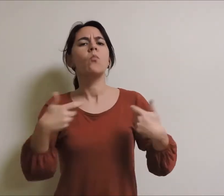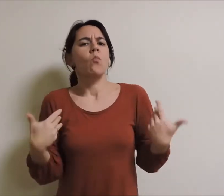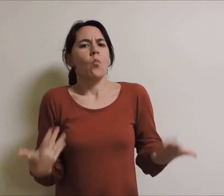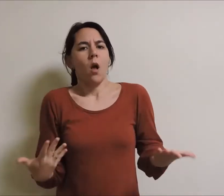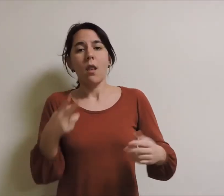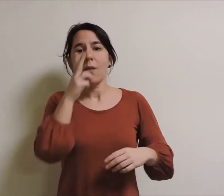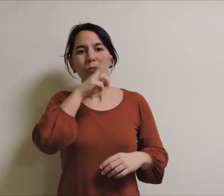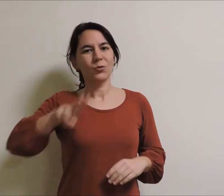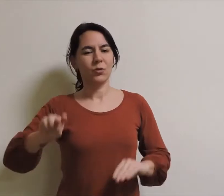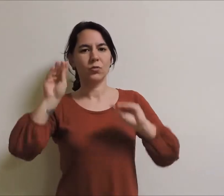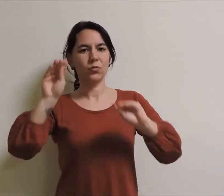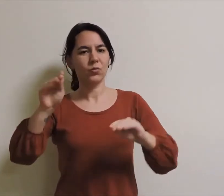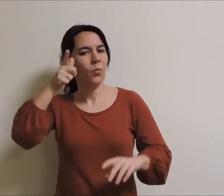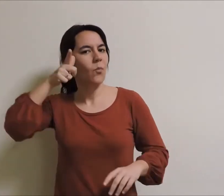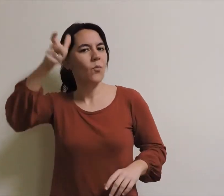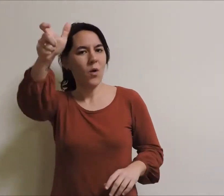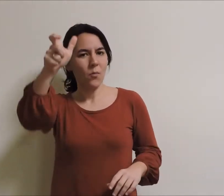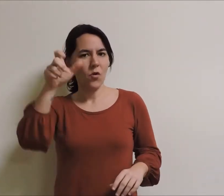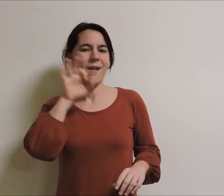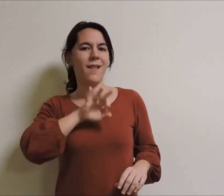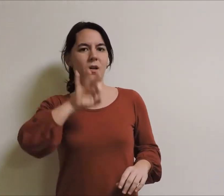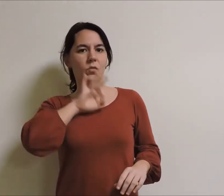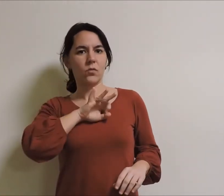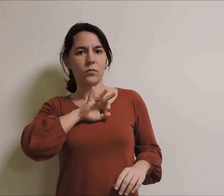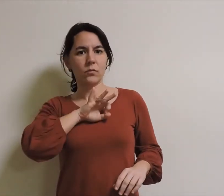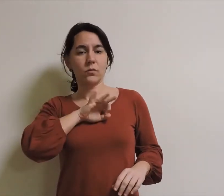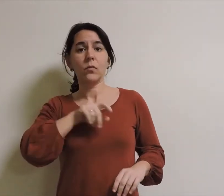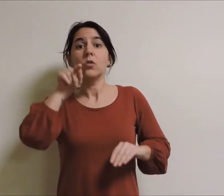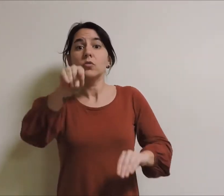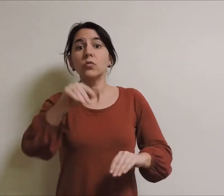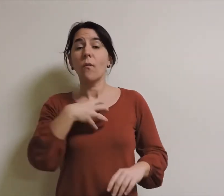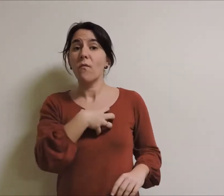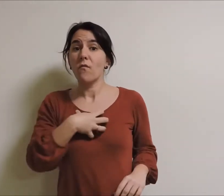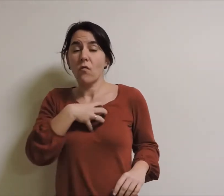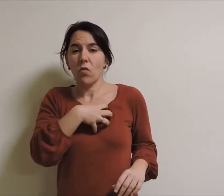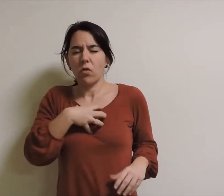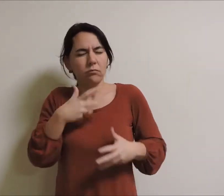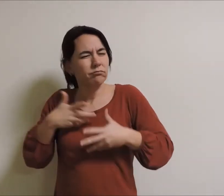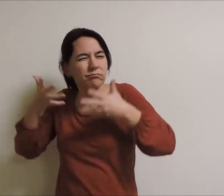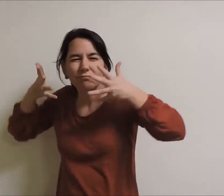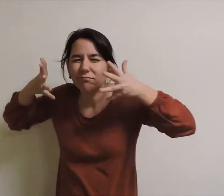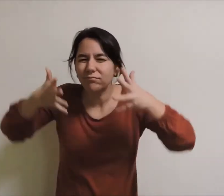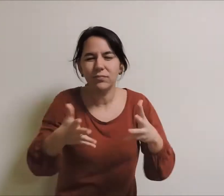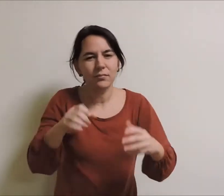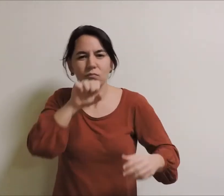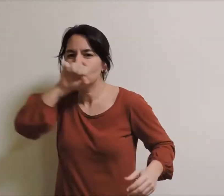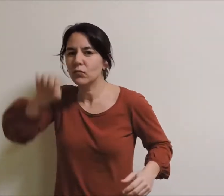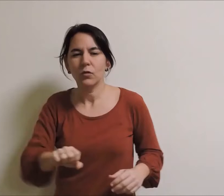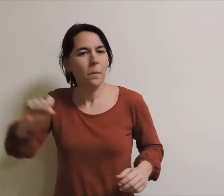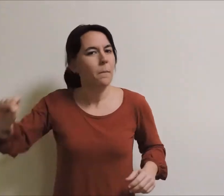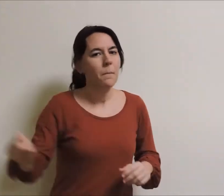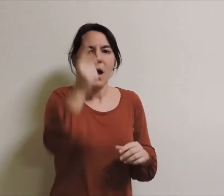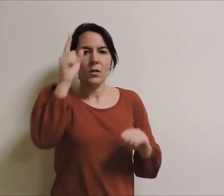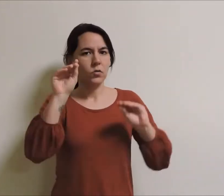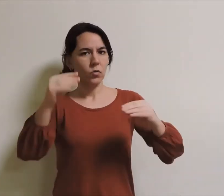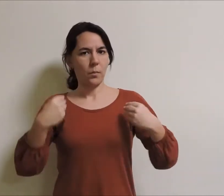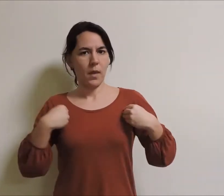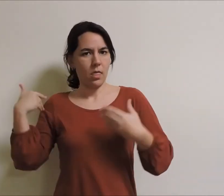Galego. A esta labor foi a que se adicou con máis paixón na súa vida. Tanto é así